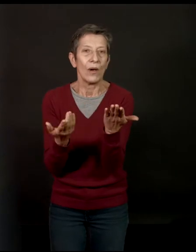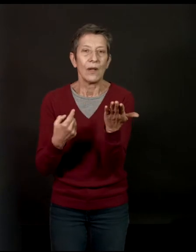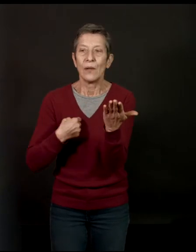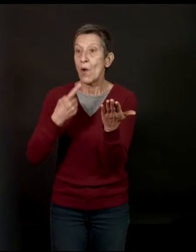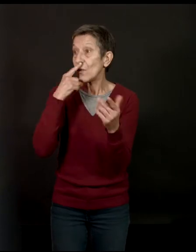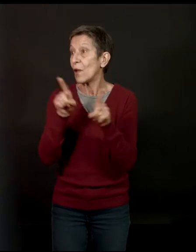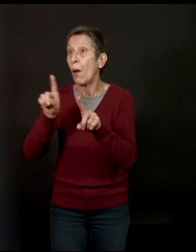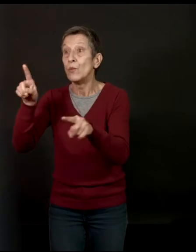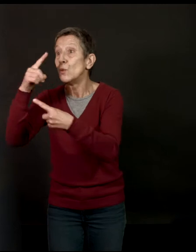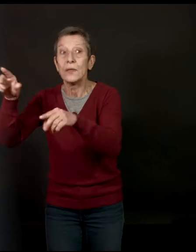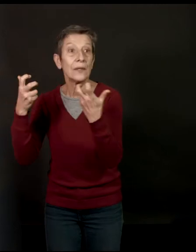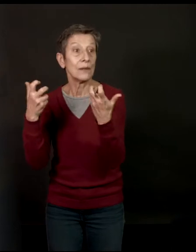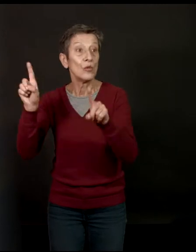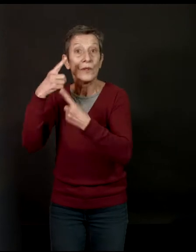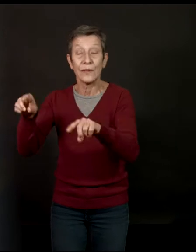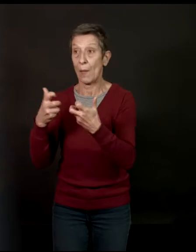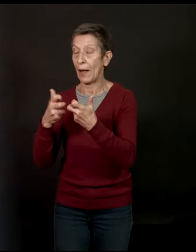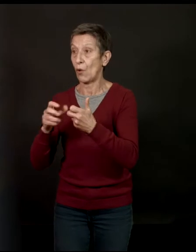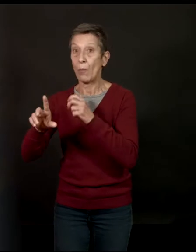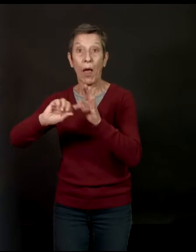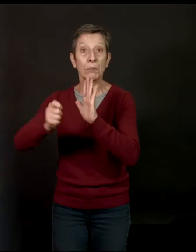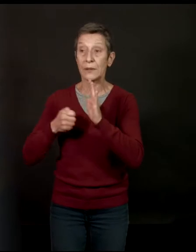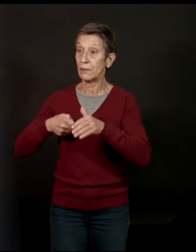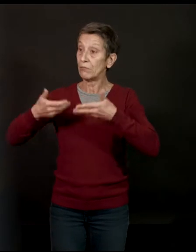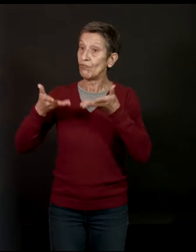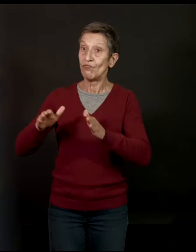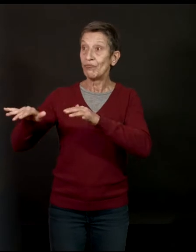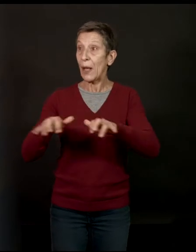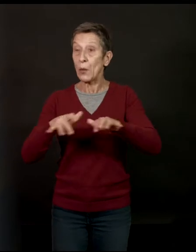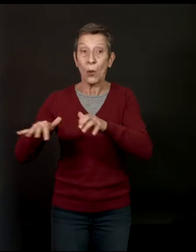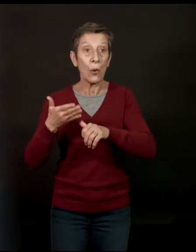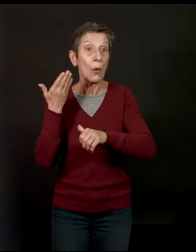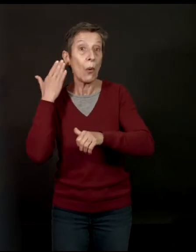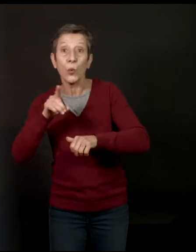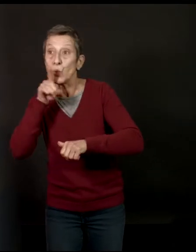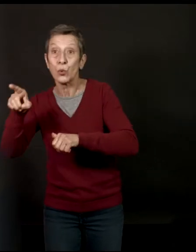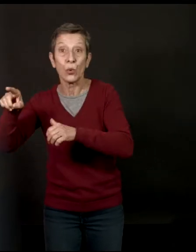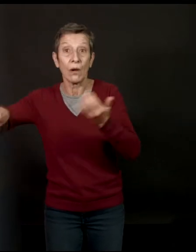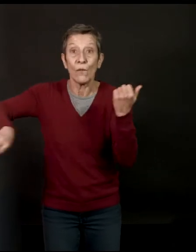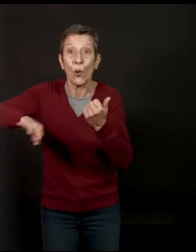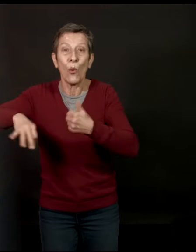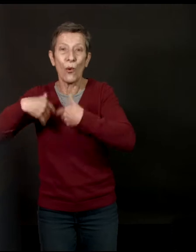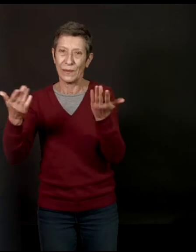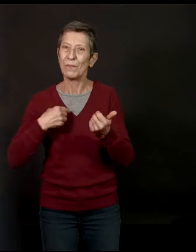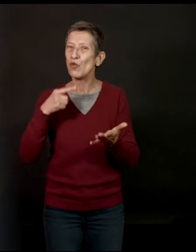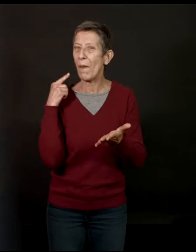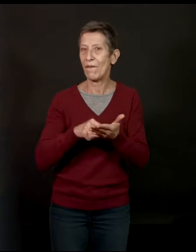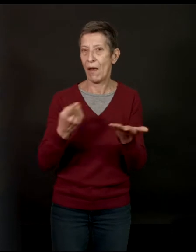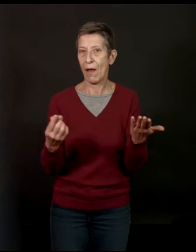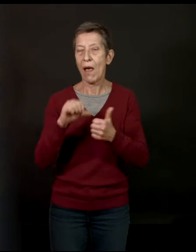quelqu'un qui fait de la musique. C'est-à-dire que quand le piano va mieux, on prend le piano. Quand le violon... Et donc, je pense que je préfère ça. Je préfère ne pas